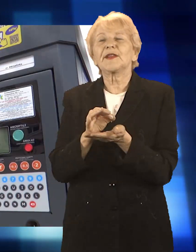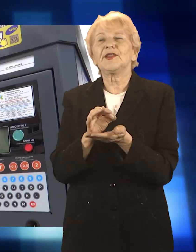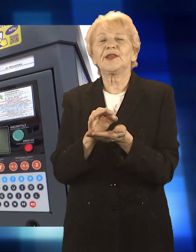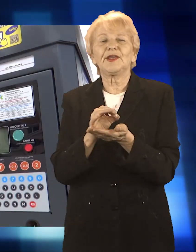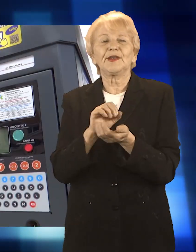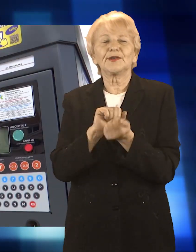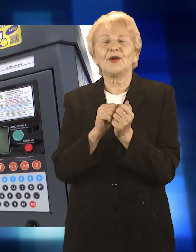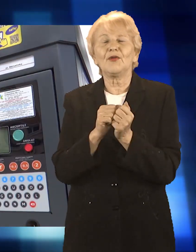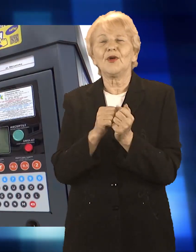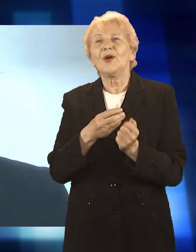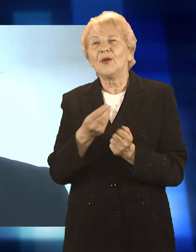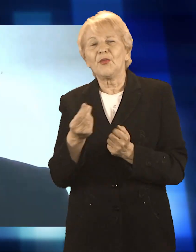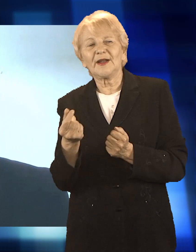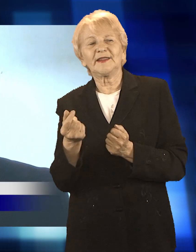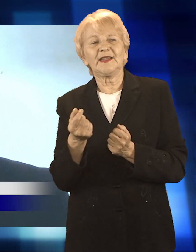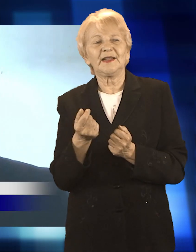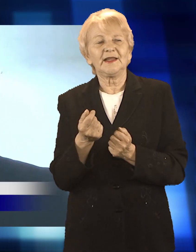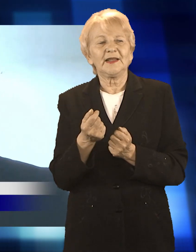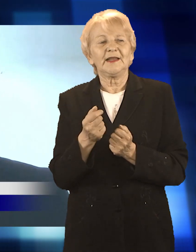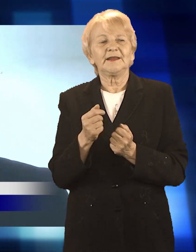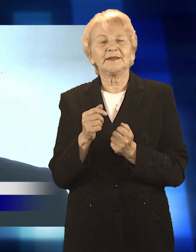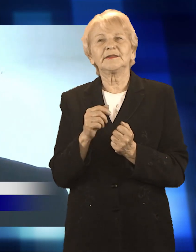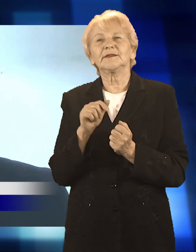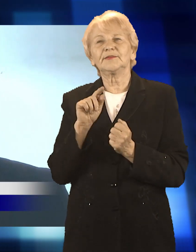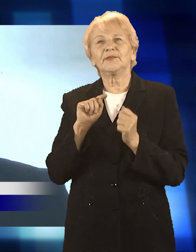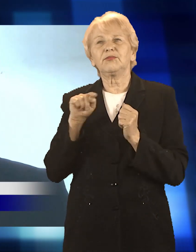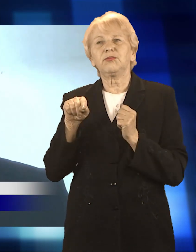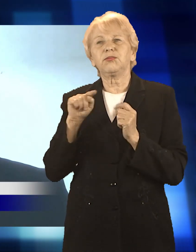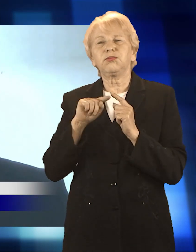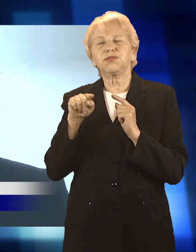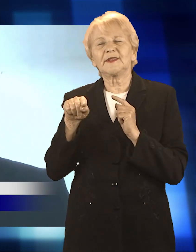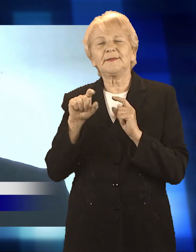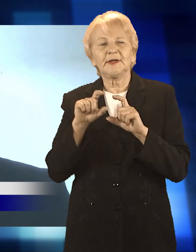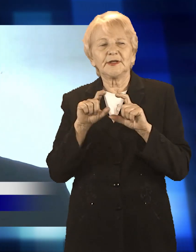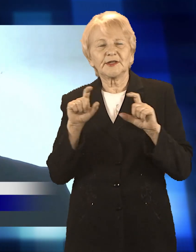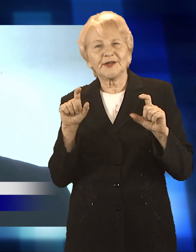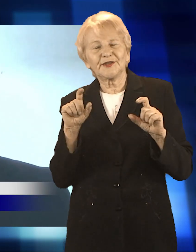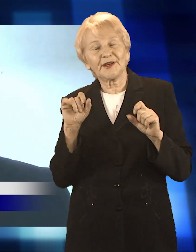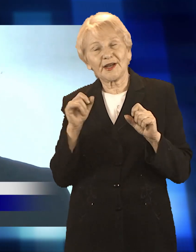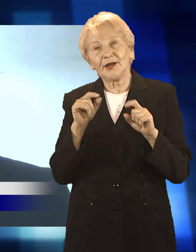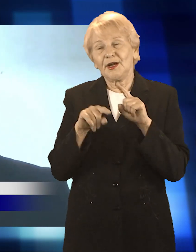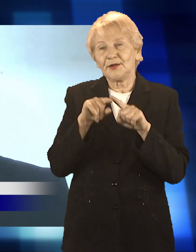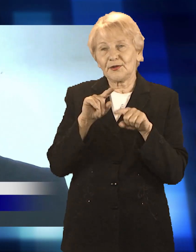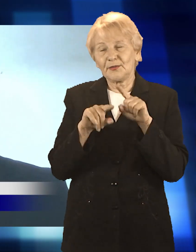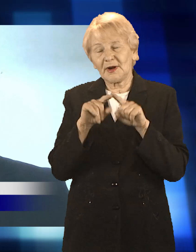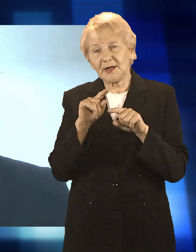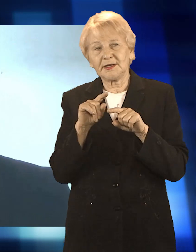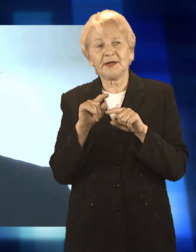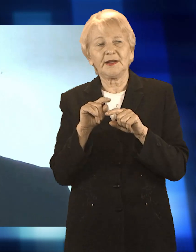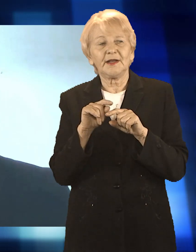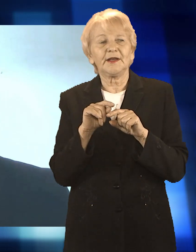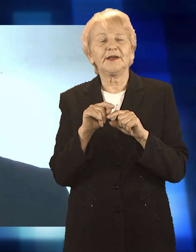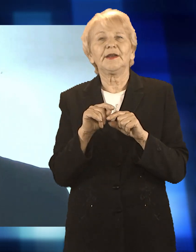opłaty w strefie parkowania. W momencie, kiedy wracamy, w cudzysłowie powiedziawszy, do życia, czyli do tej normalności,